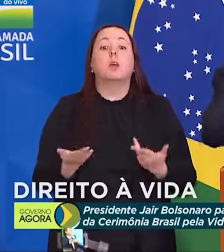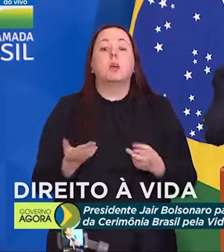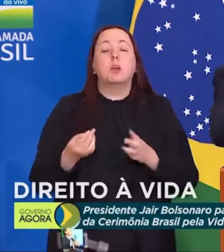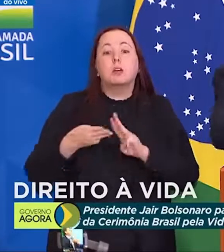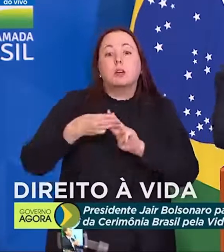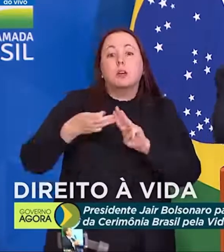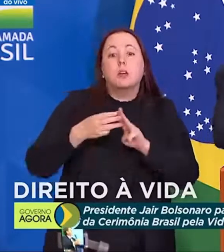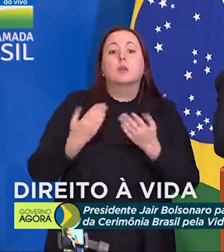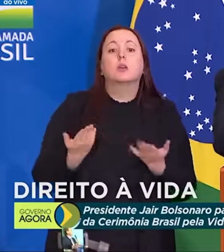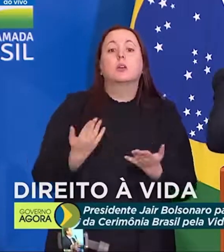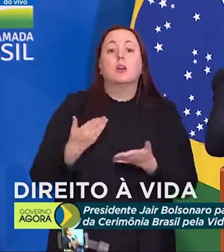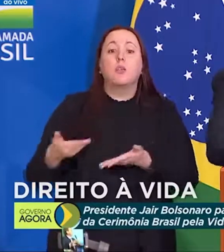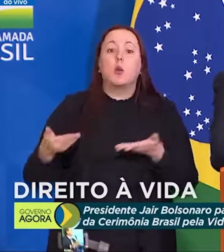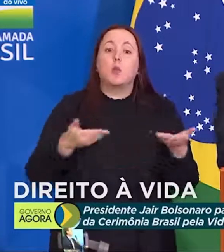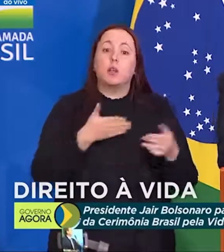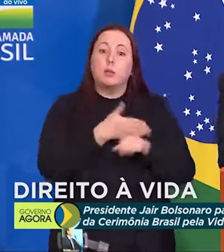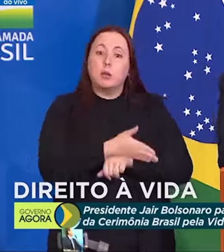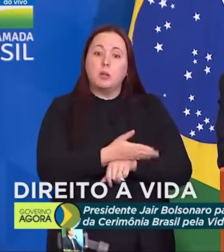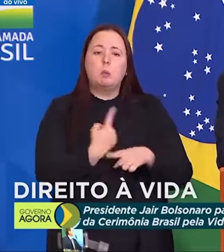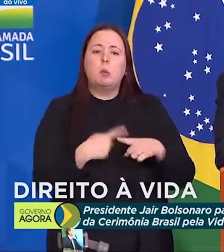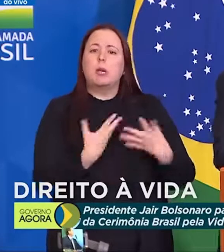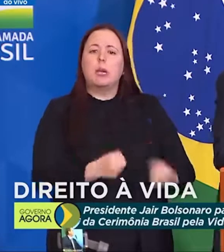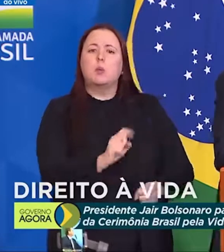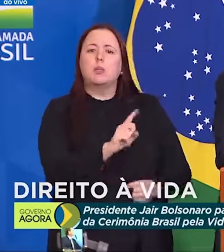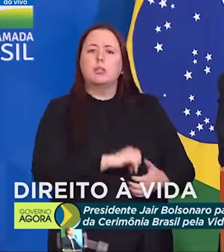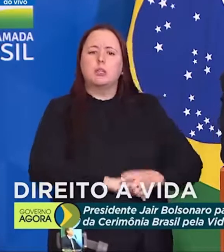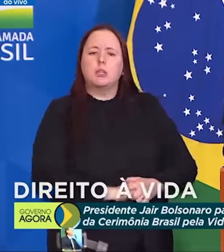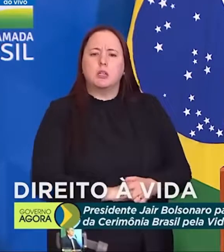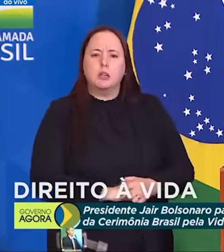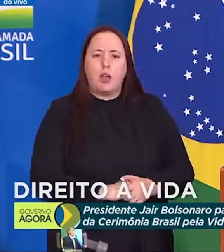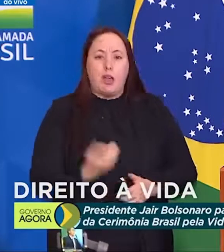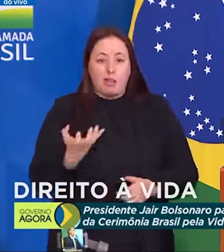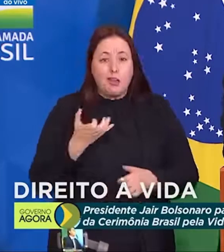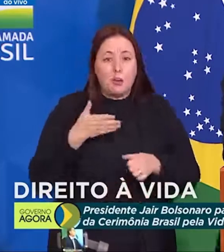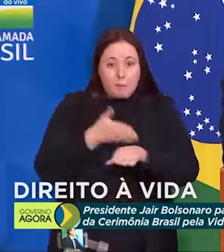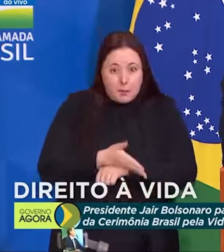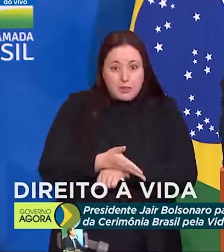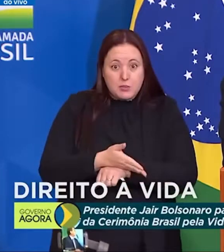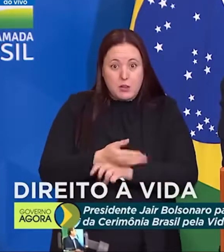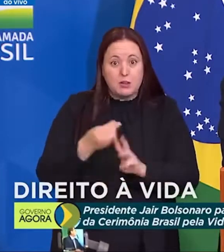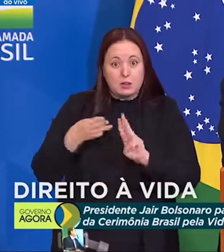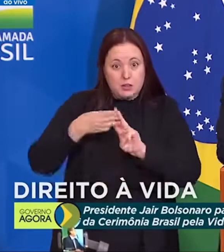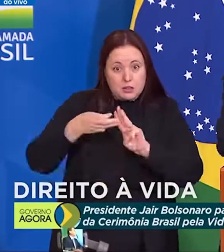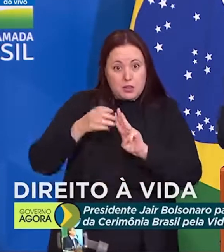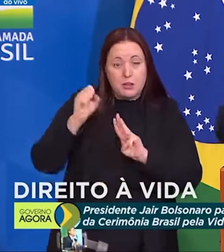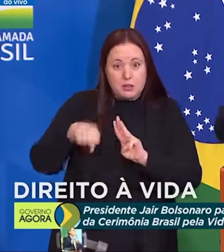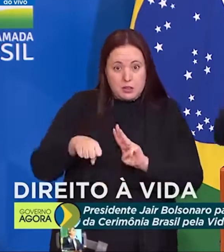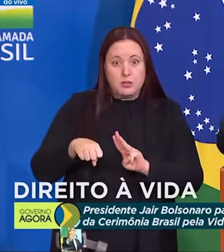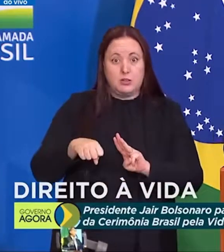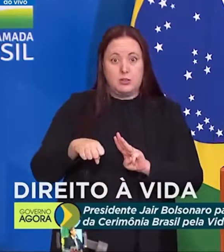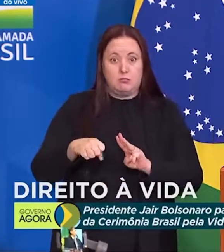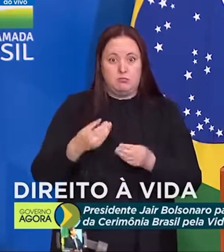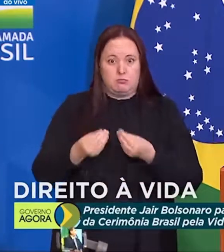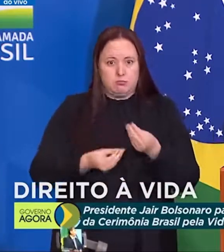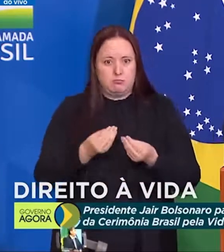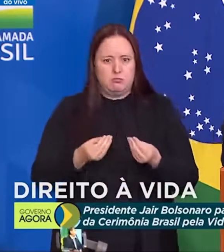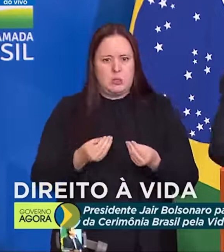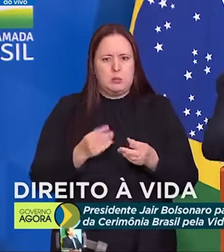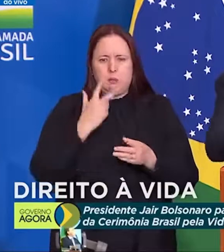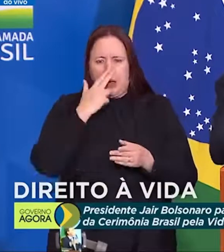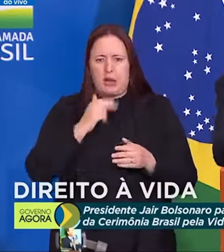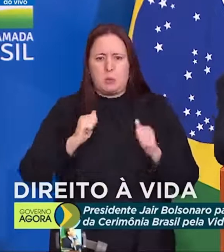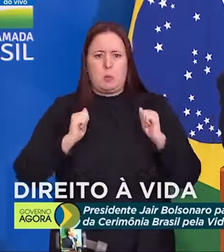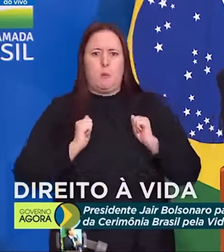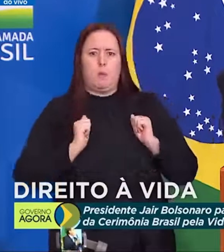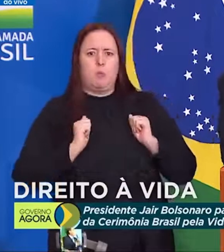que foram convidados a participar do critério? queriam a participação das Forças Armadas como a moldura de uma fotografia